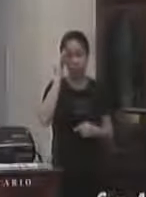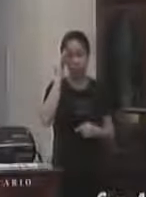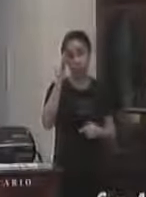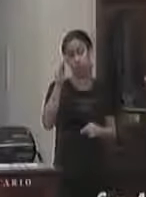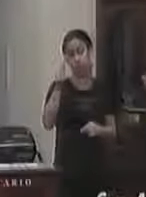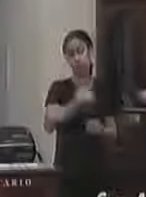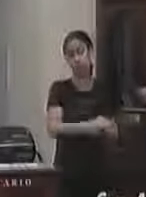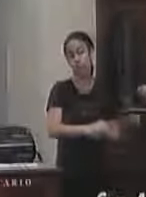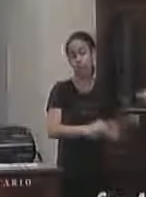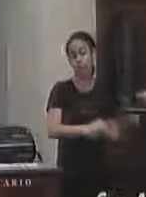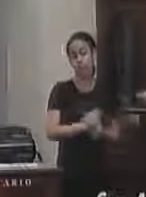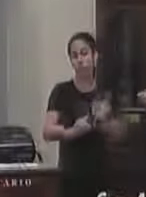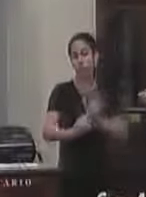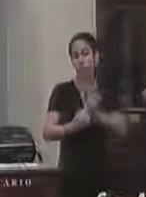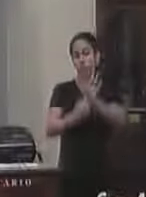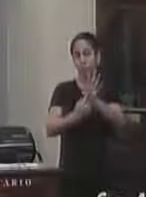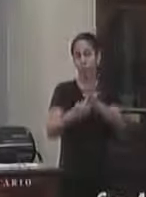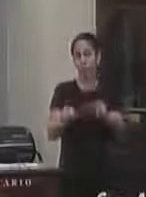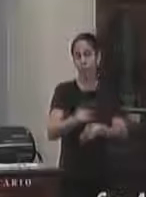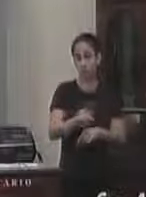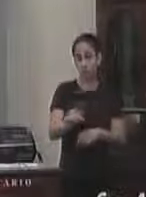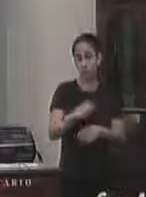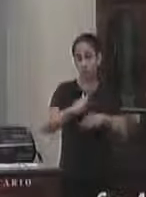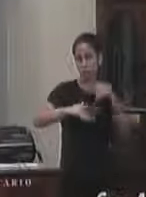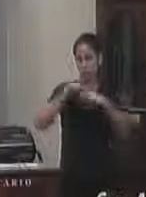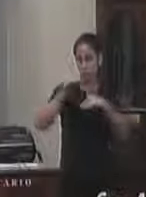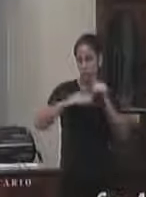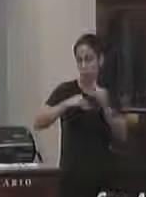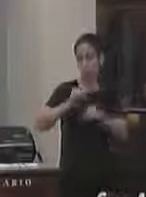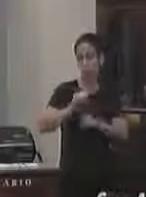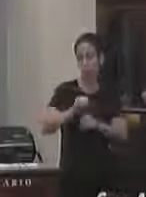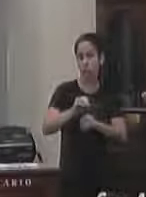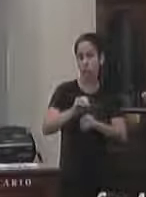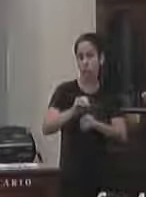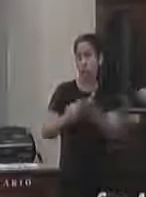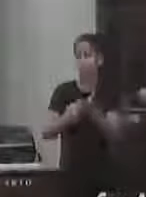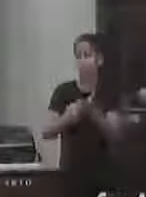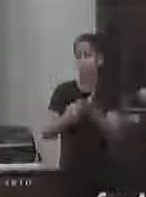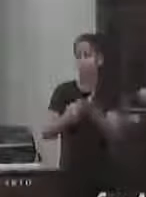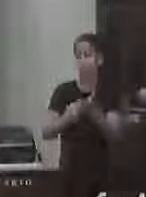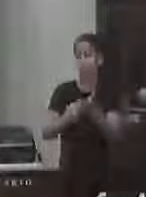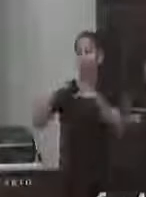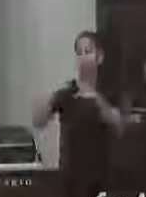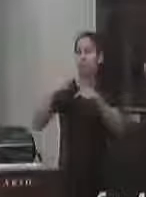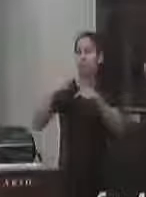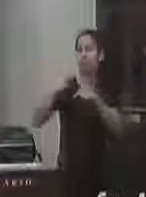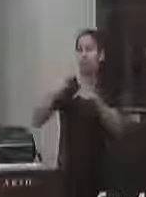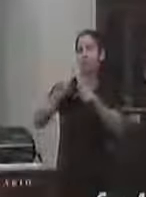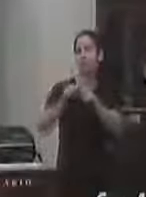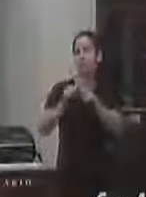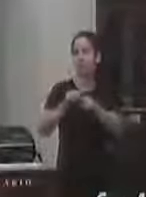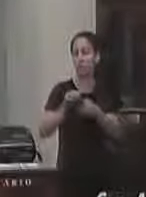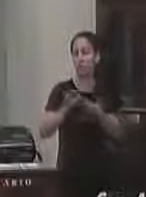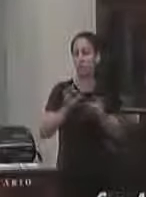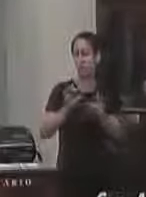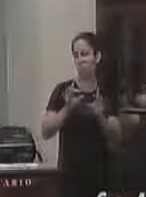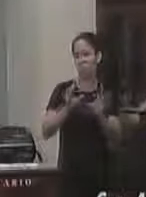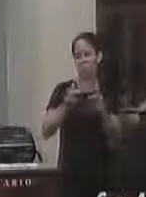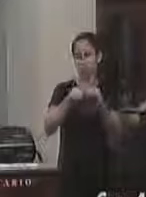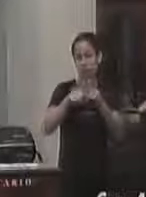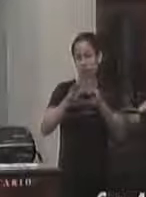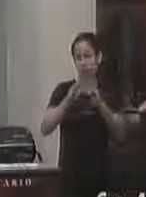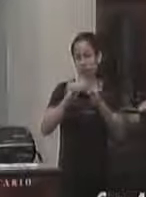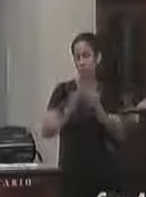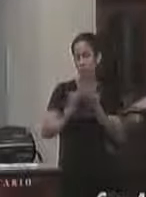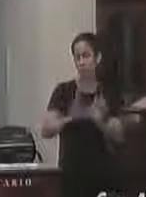mostrando para o nosso professor para o nosso profissional da educação que o compromisso dele vai muito além daquele momento na